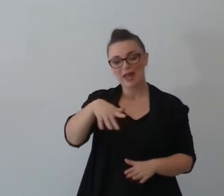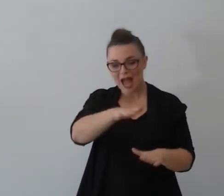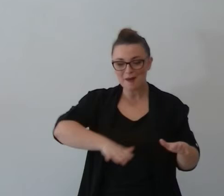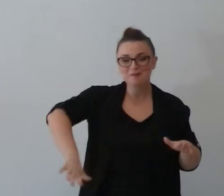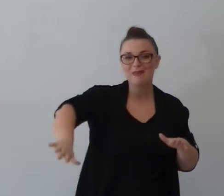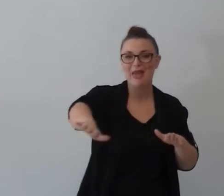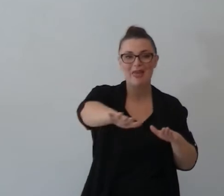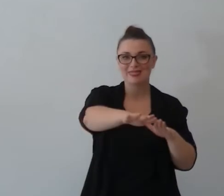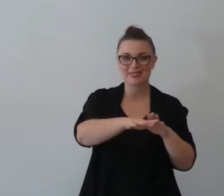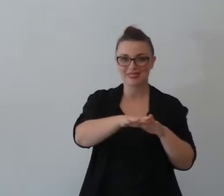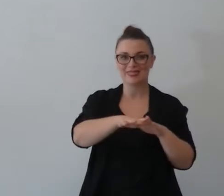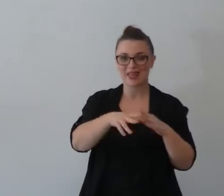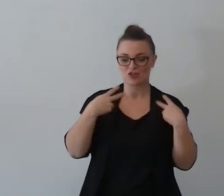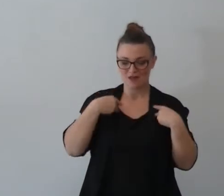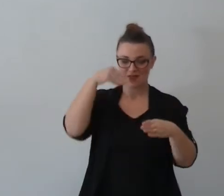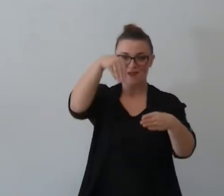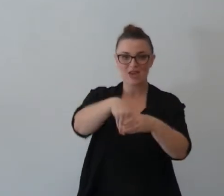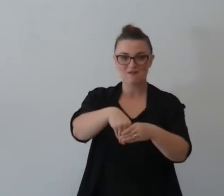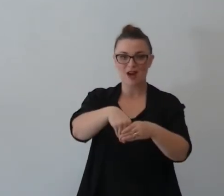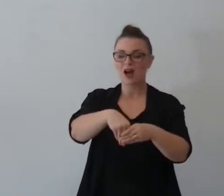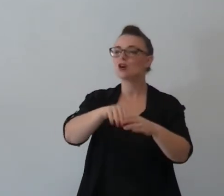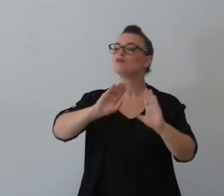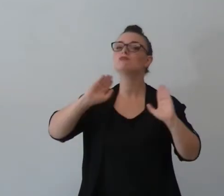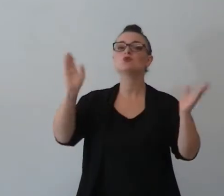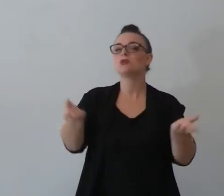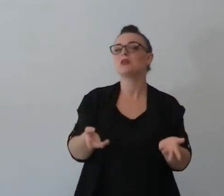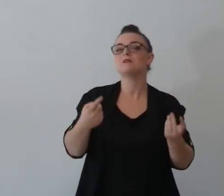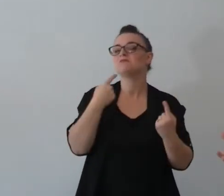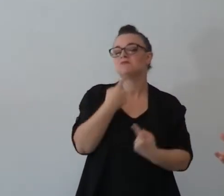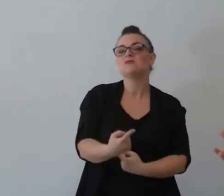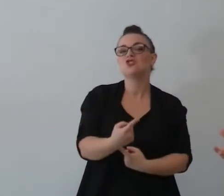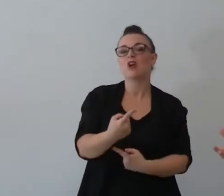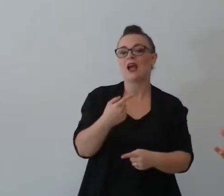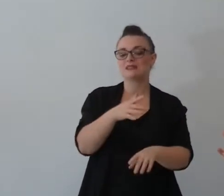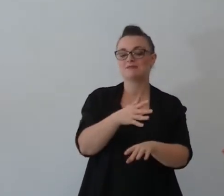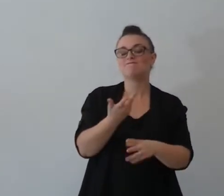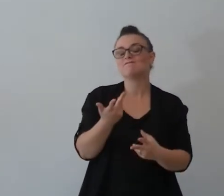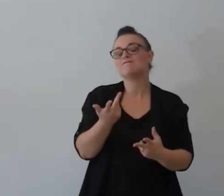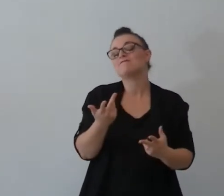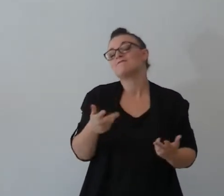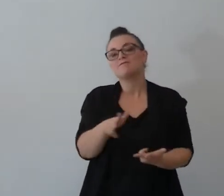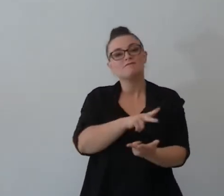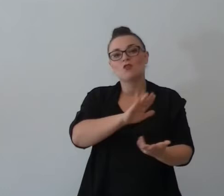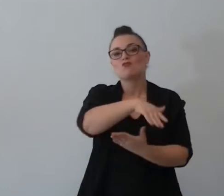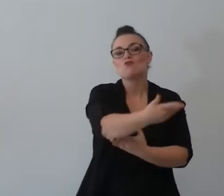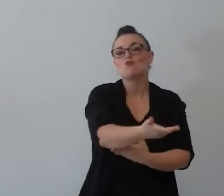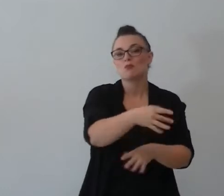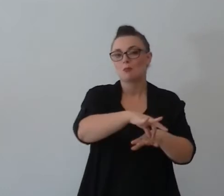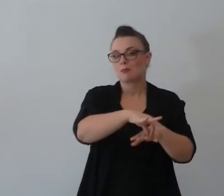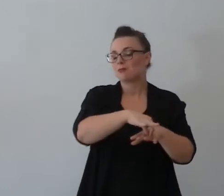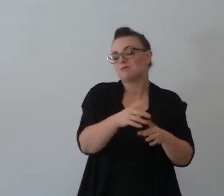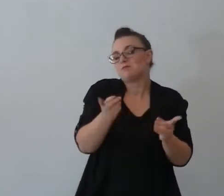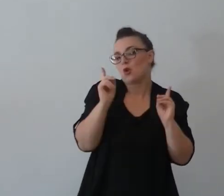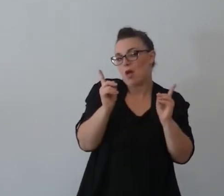accettevole e accettabile il fatto di avere sesso fuori da una risuola